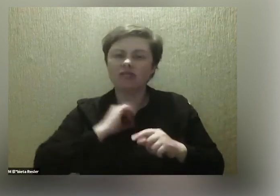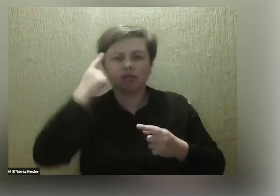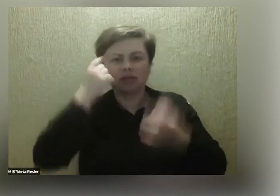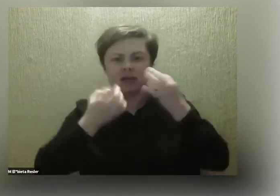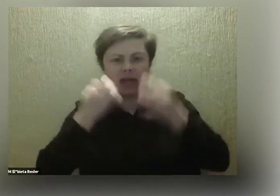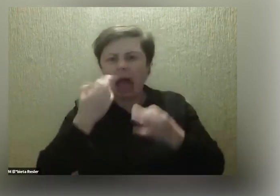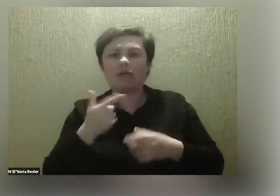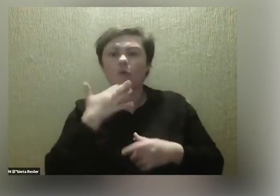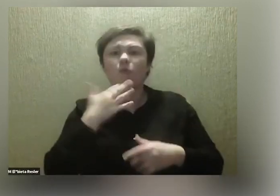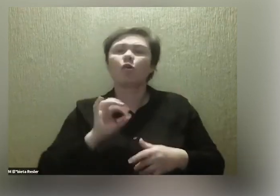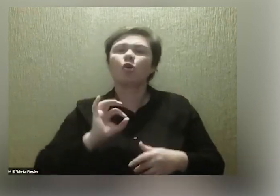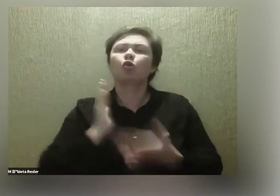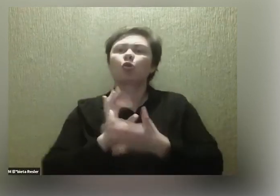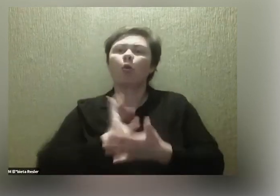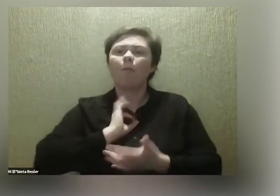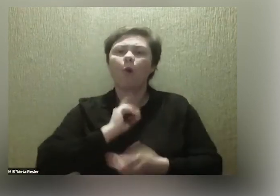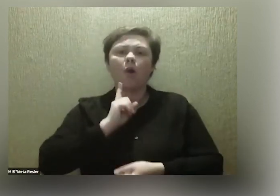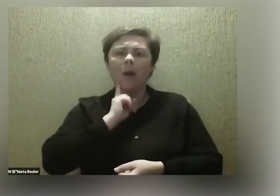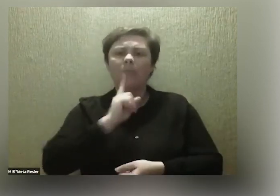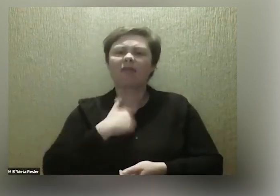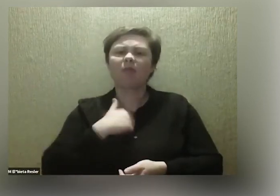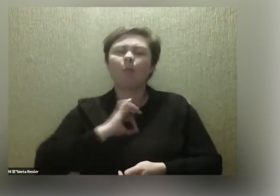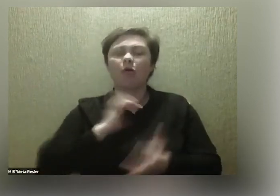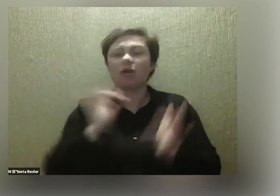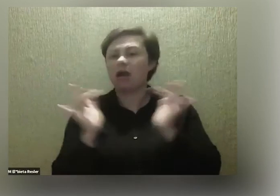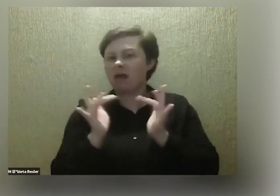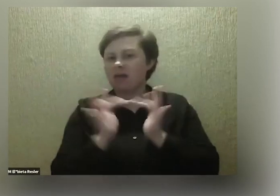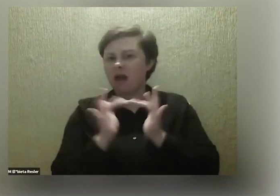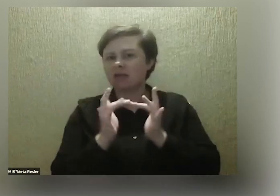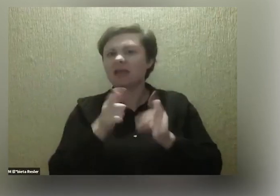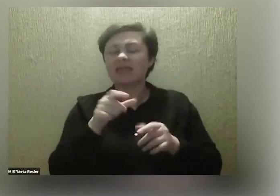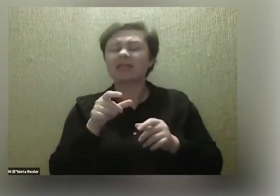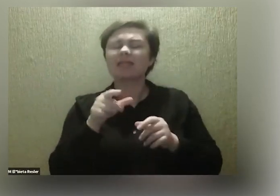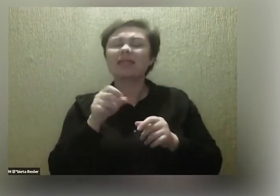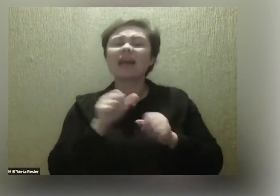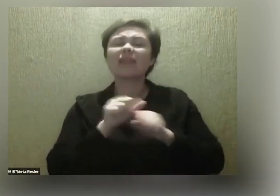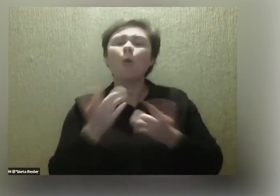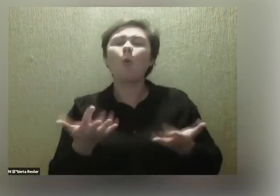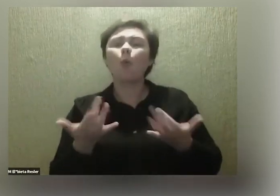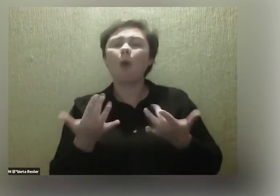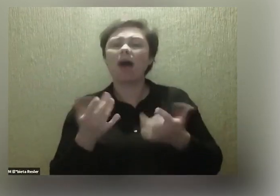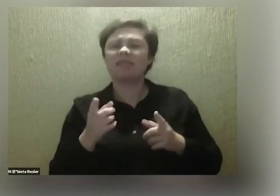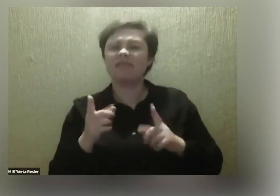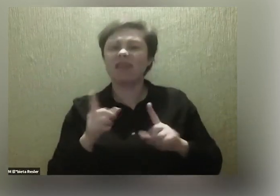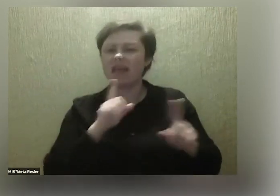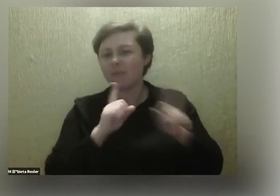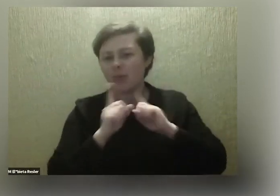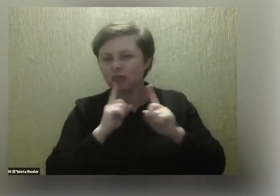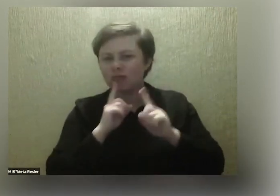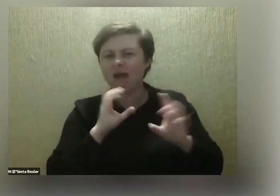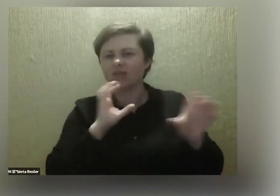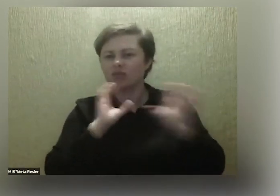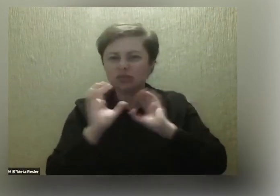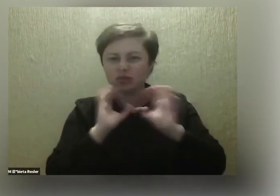w ten sposób jest łatwiej moim zdaniem, łatwiej się dogadać po prostu. To jest jak w